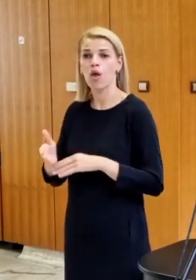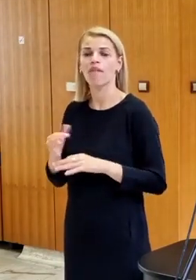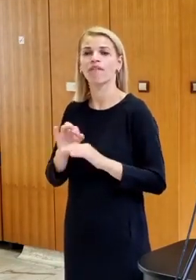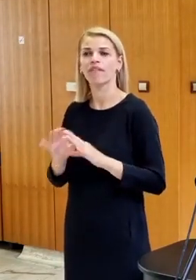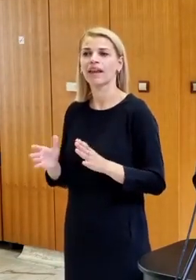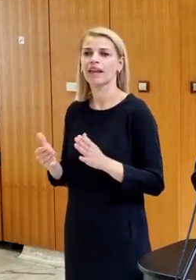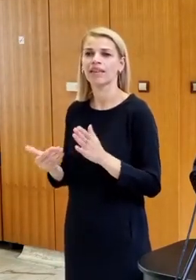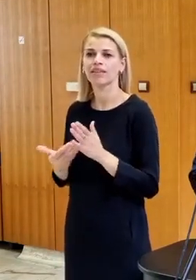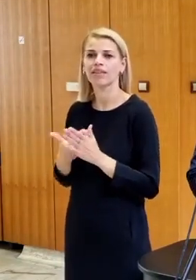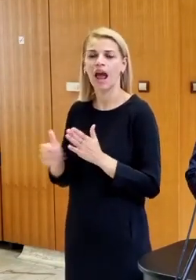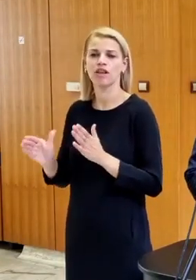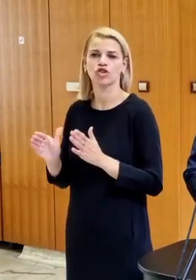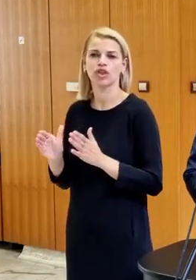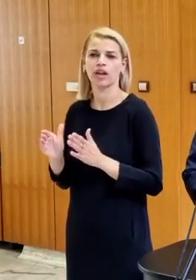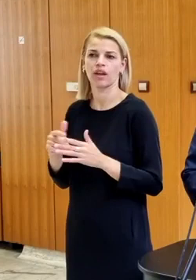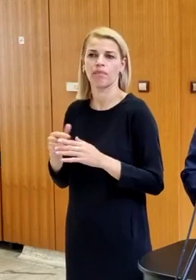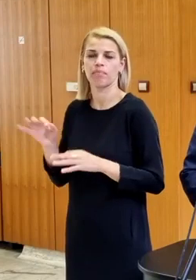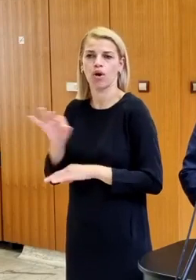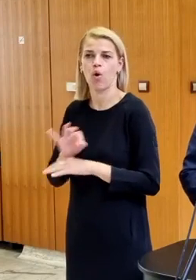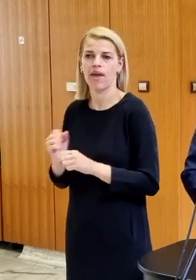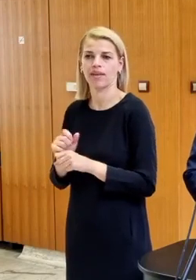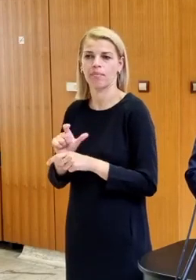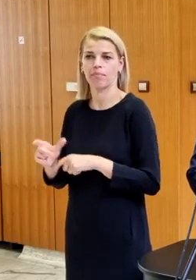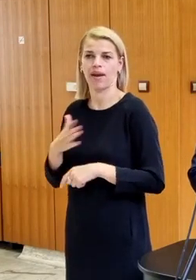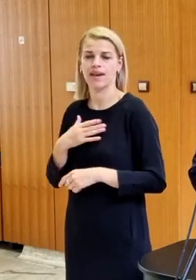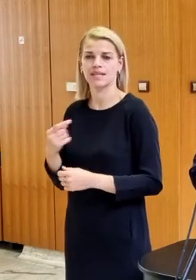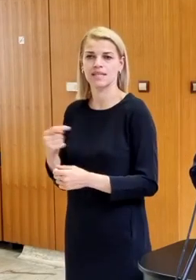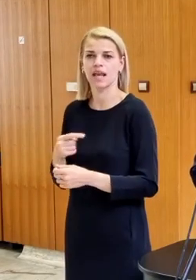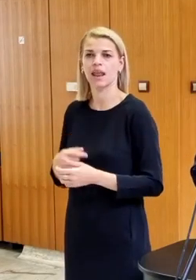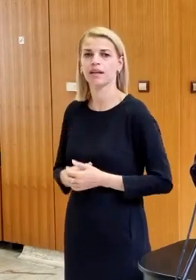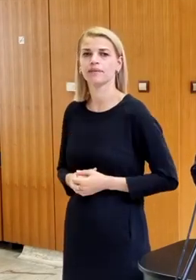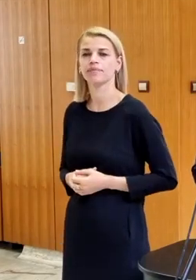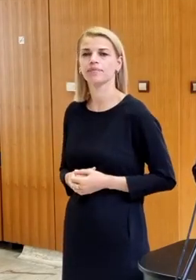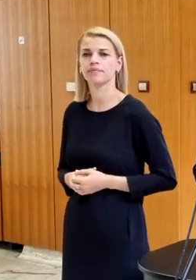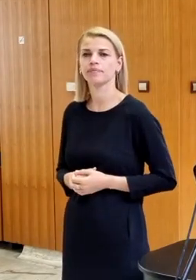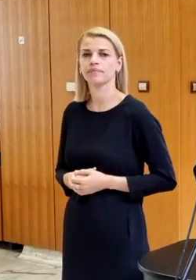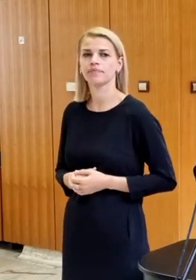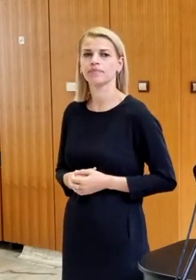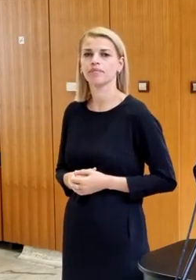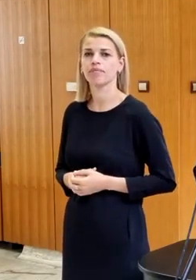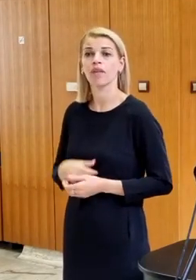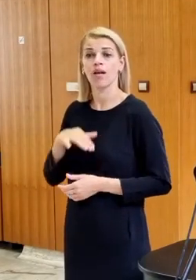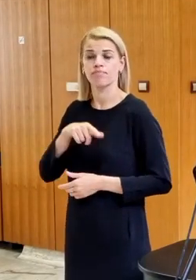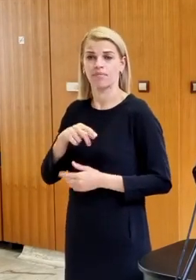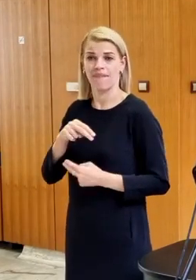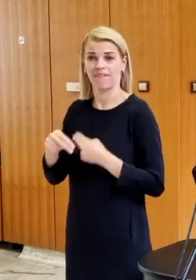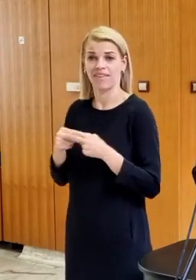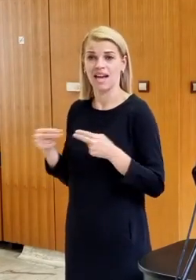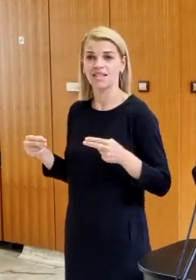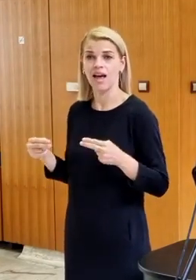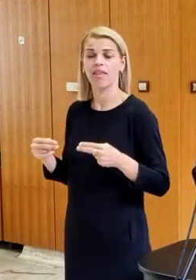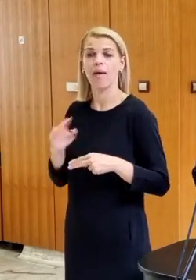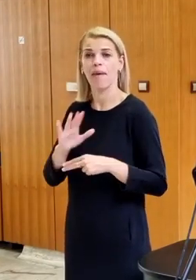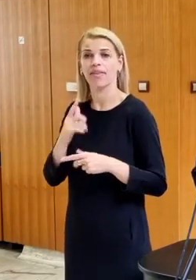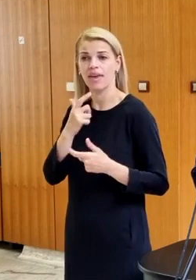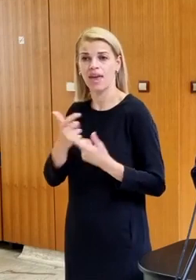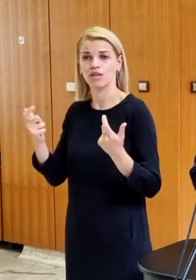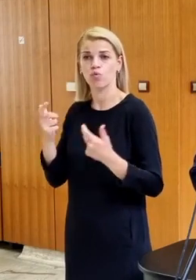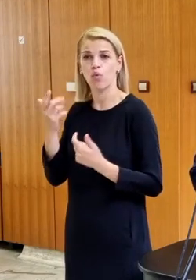ďalší veľký modernizačný projekt pre naše ozbrojné síly. A teda tie peniaze sú srejme nejakým spôsobom viazané a máte teda jasnú predstavu,